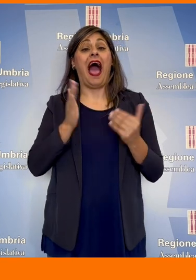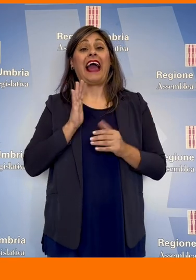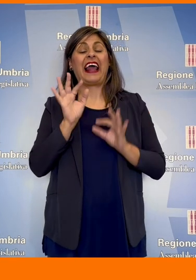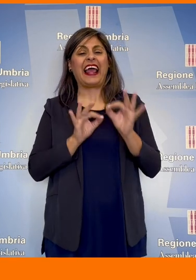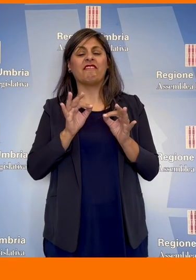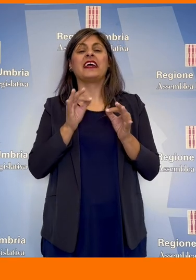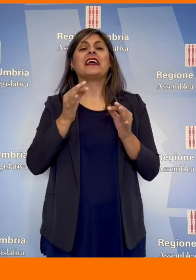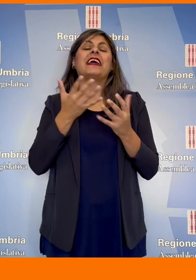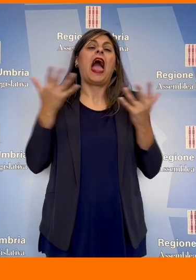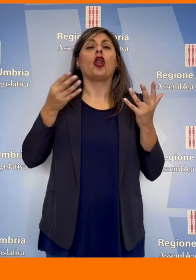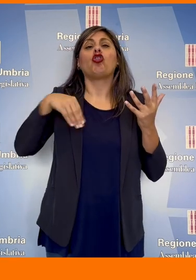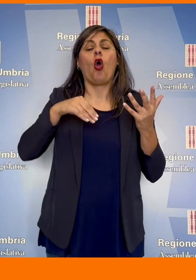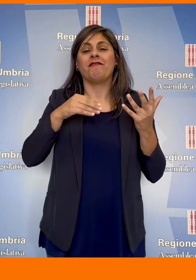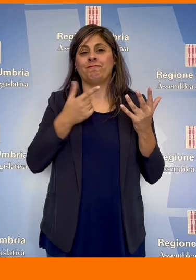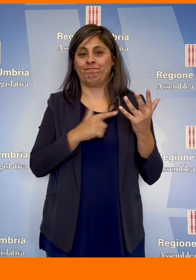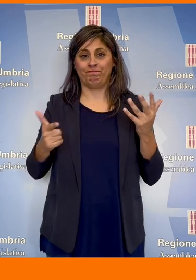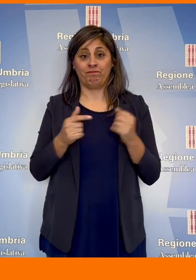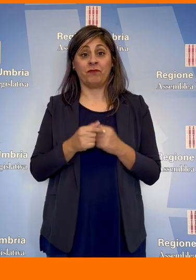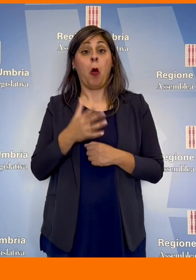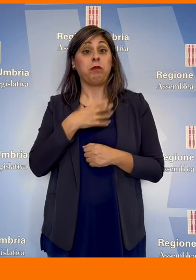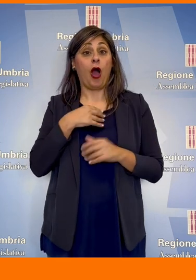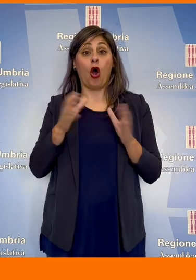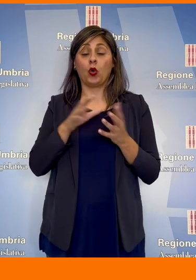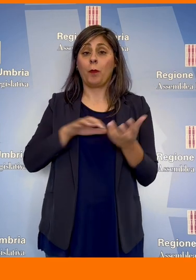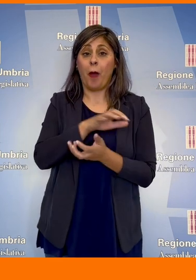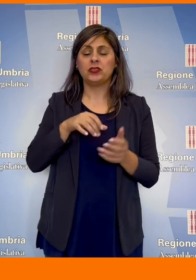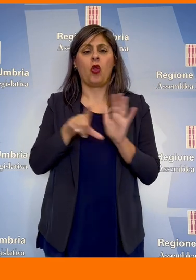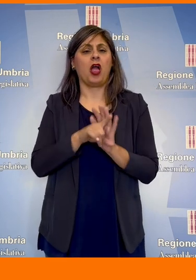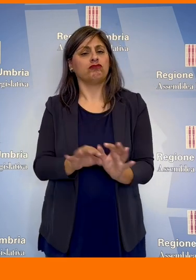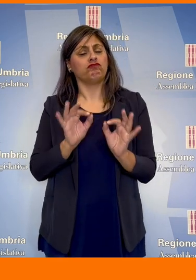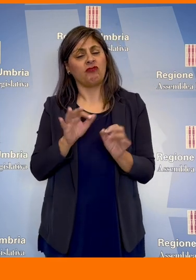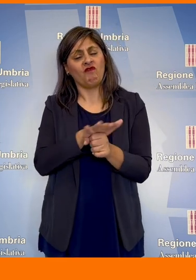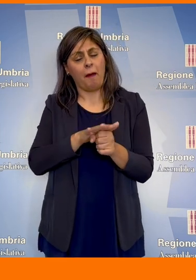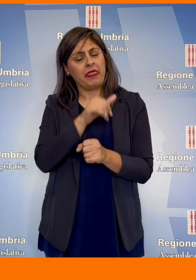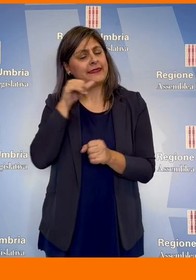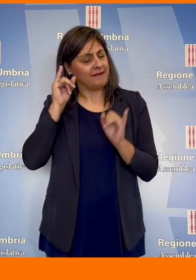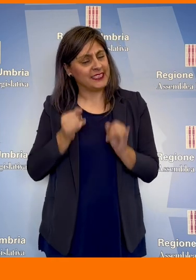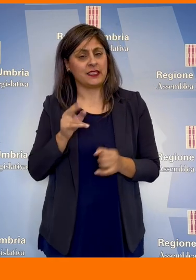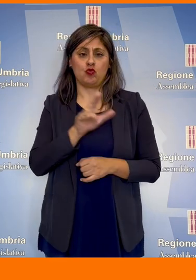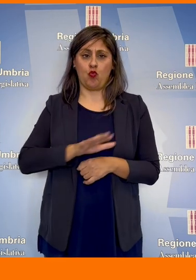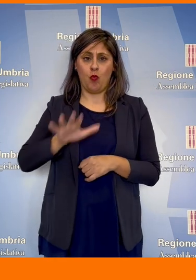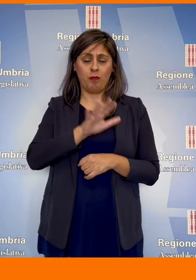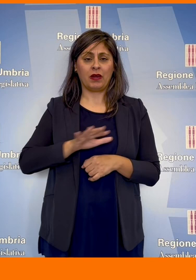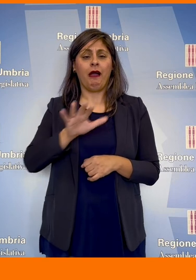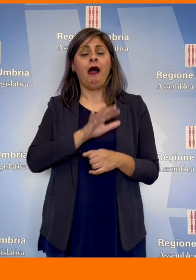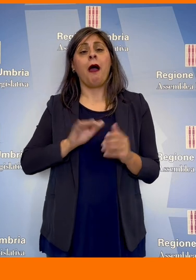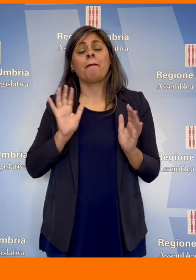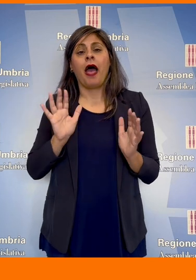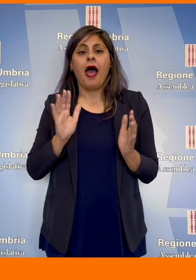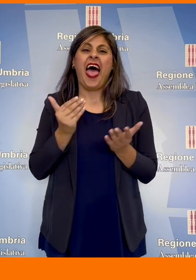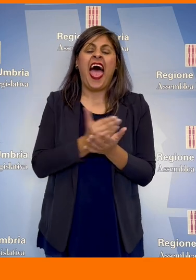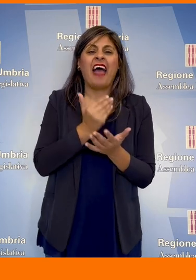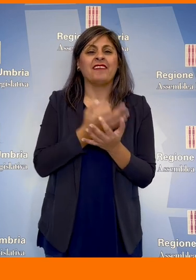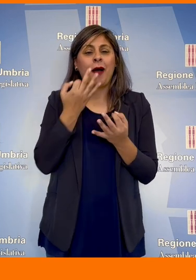del caregiving. Per Vincenzo Bianconi, gruppo misto, una buona legge per la famiglia serve all'Umbria. E per evitare questa